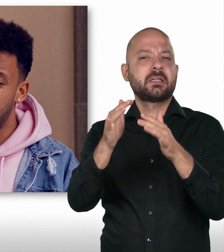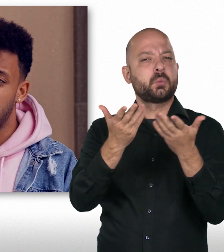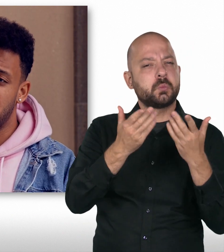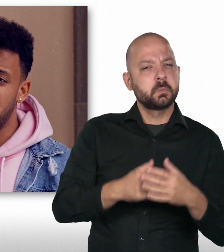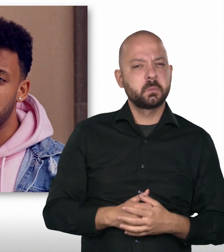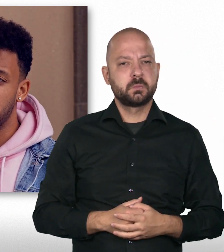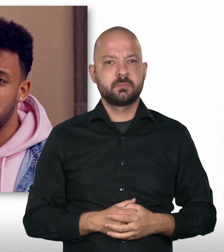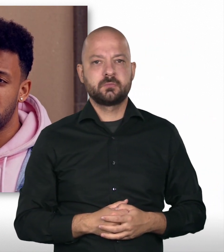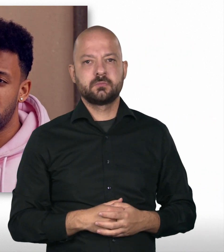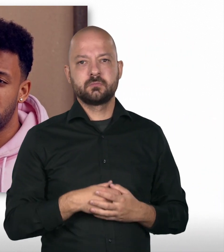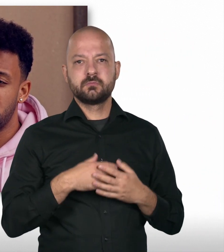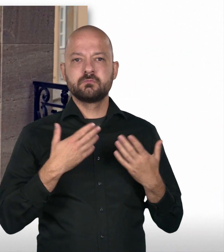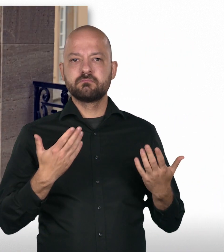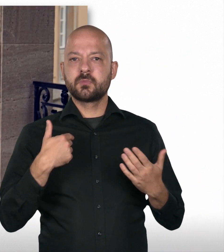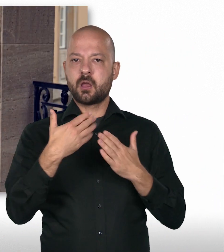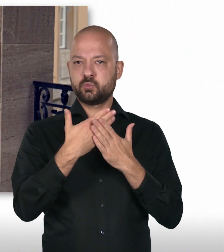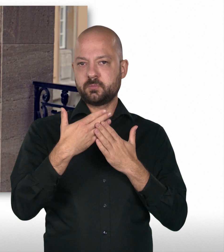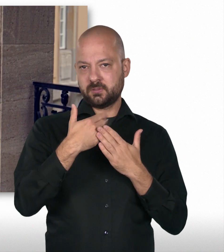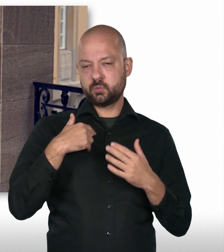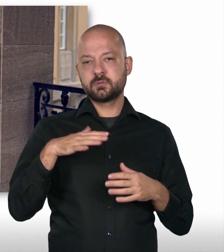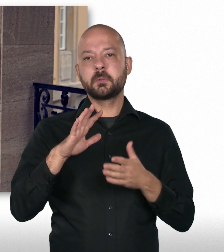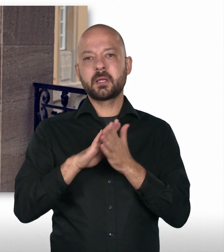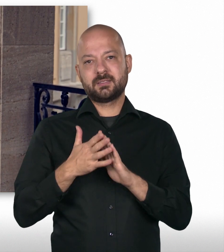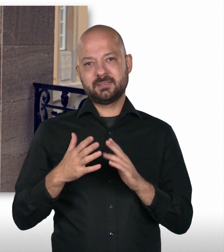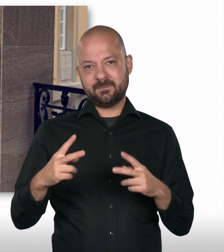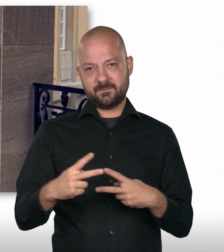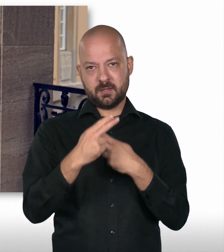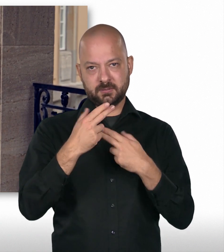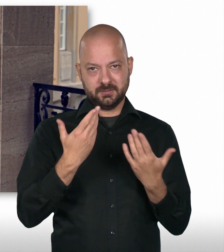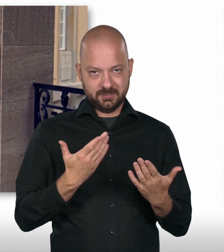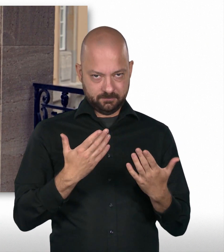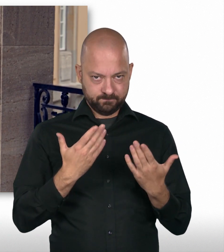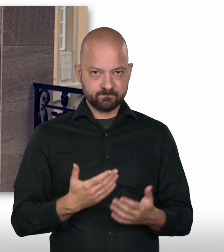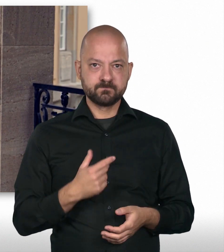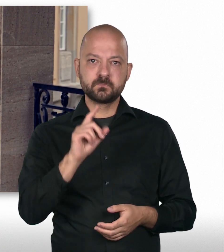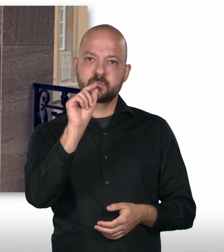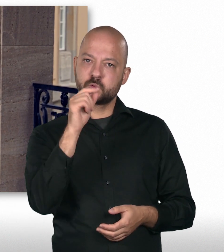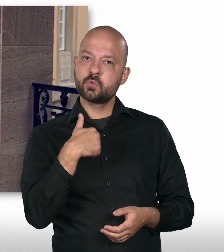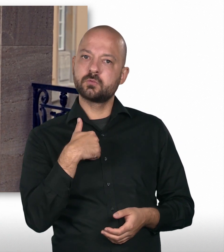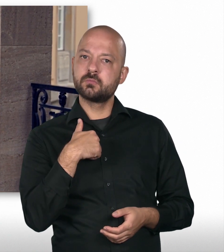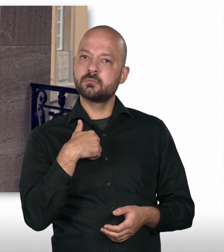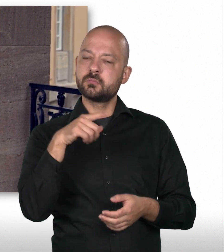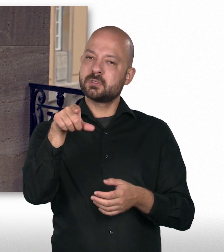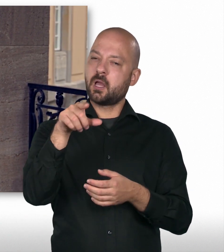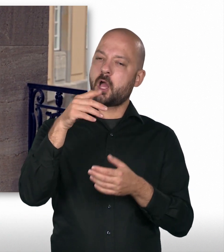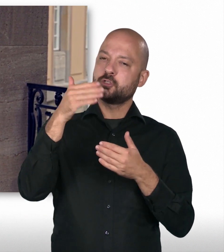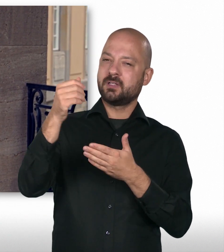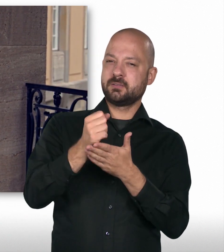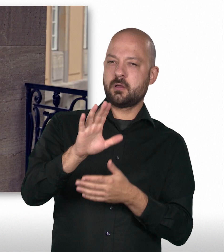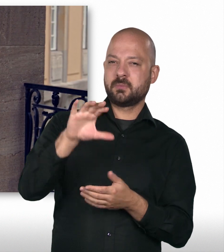du da dann mitwirken? Also ich bin jetzt im Rahmen meiner Ausbildung gerade in der Praxisphase. Das bedeutet, ich arbeite direkt in der Zentrale